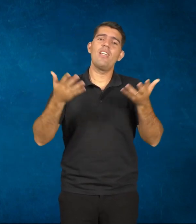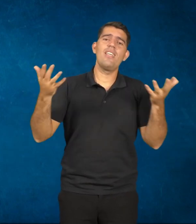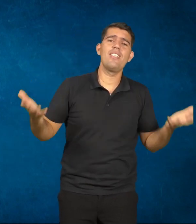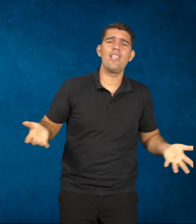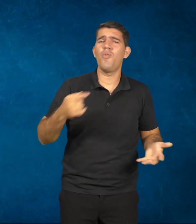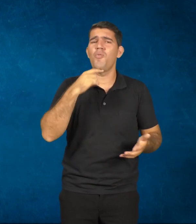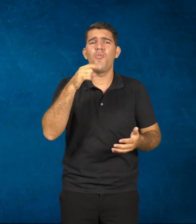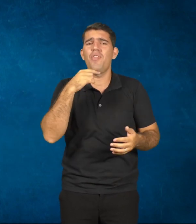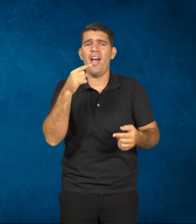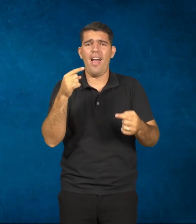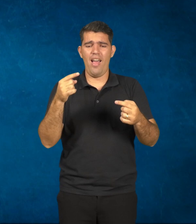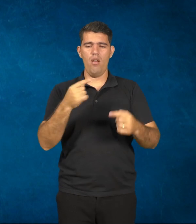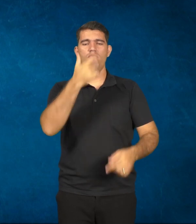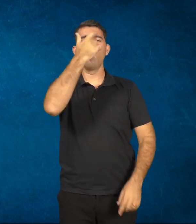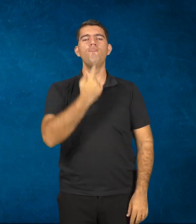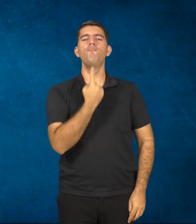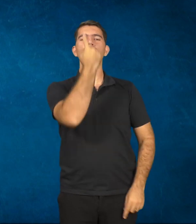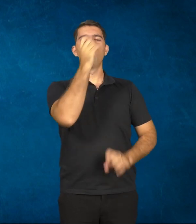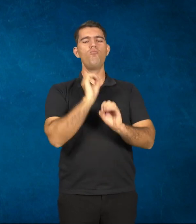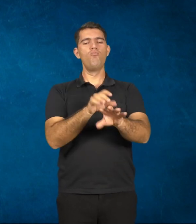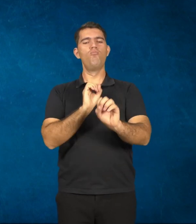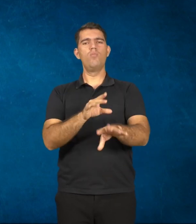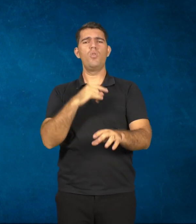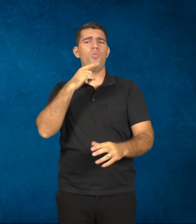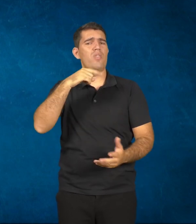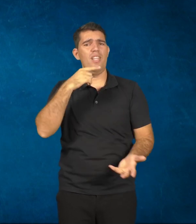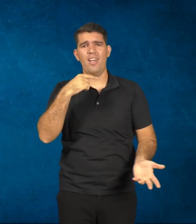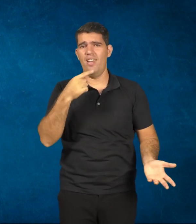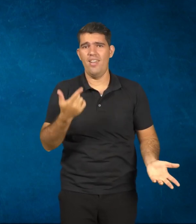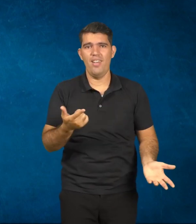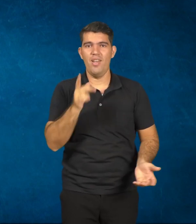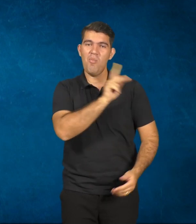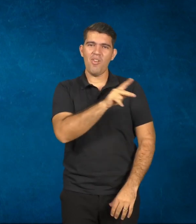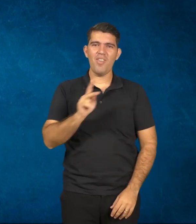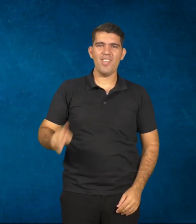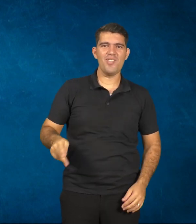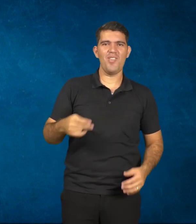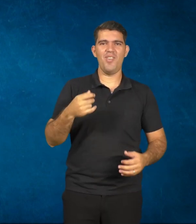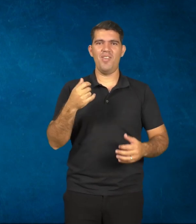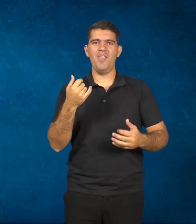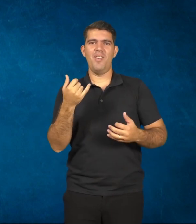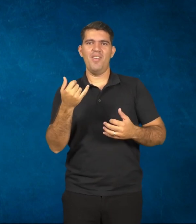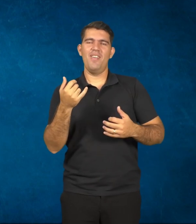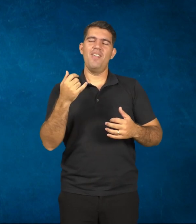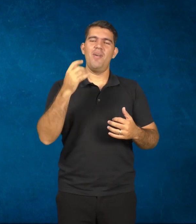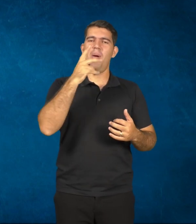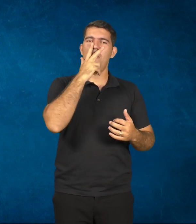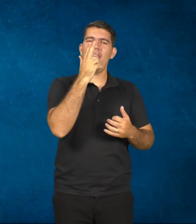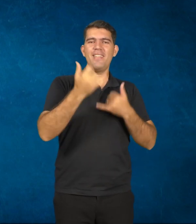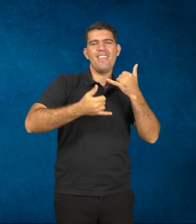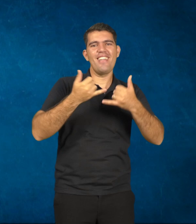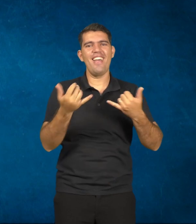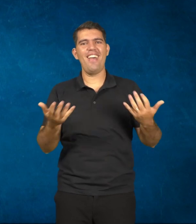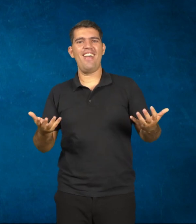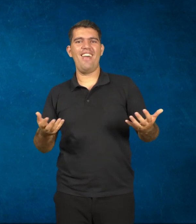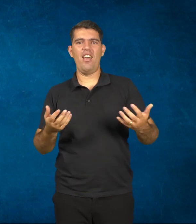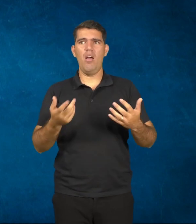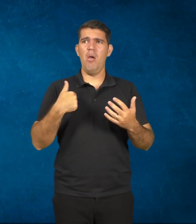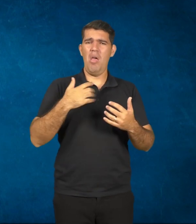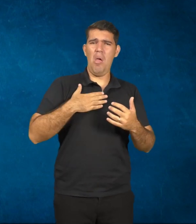aula de jeito nenhum. E a professora também, o professor descontrair, porque ele não precisa colocar a carga em cima dele, não. Os